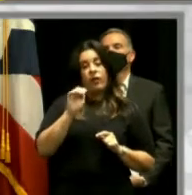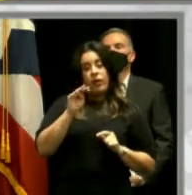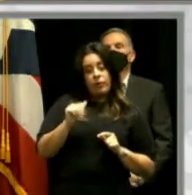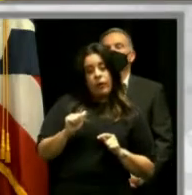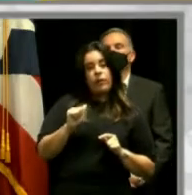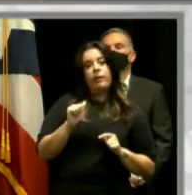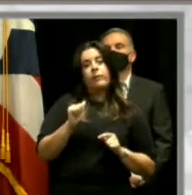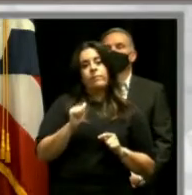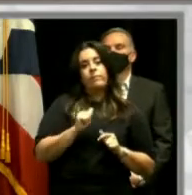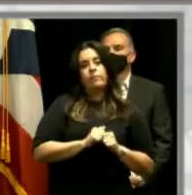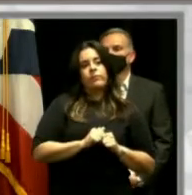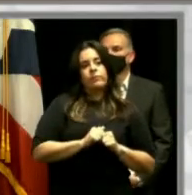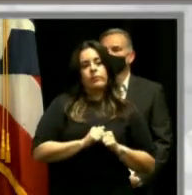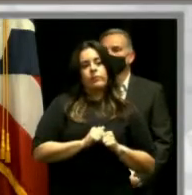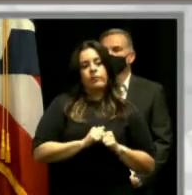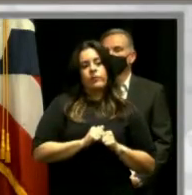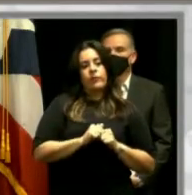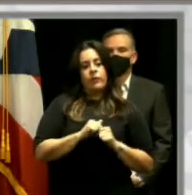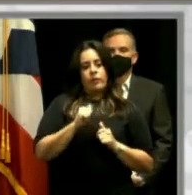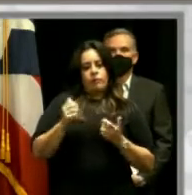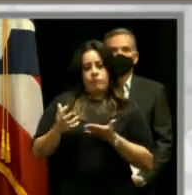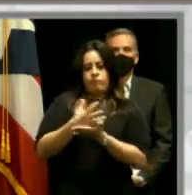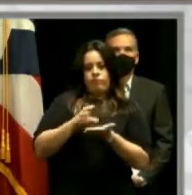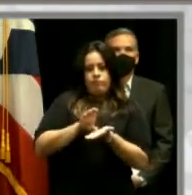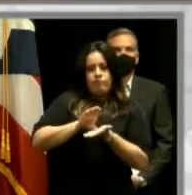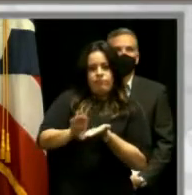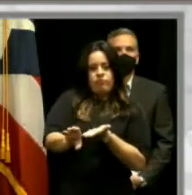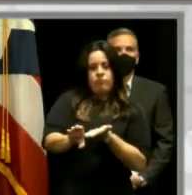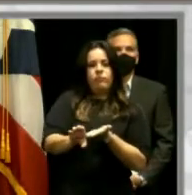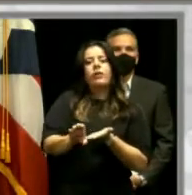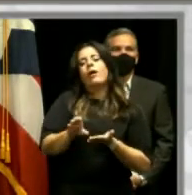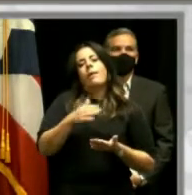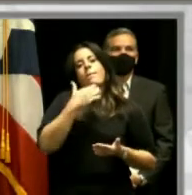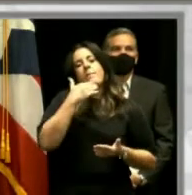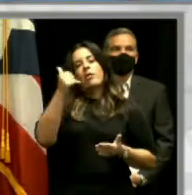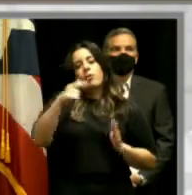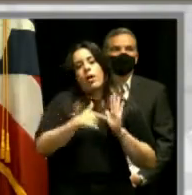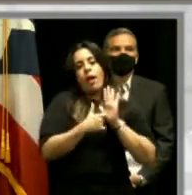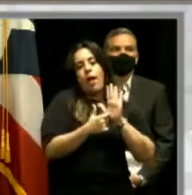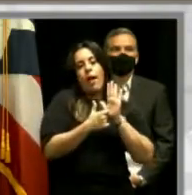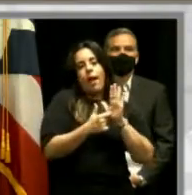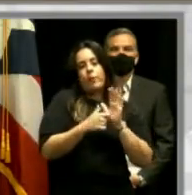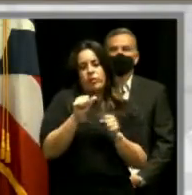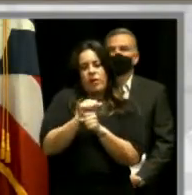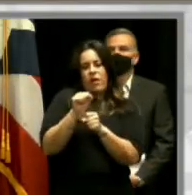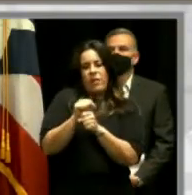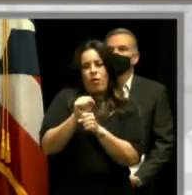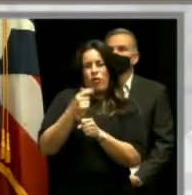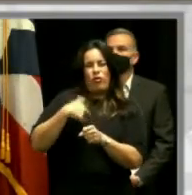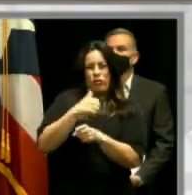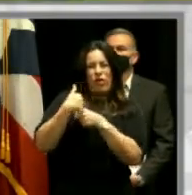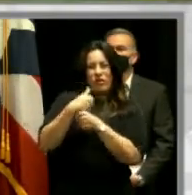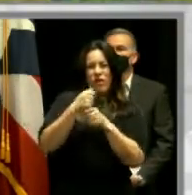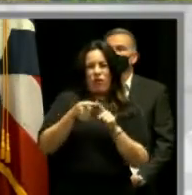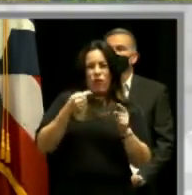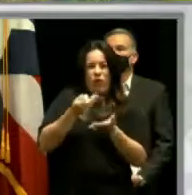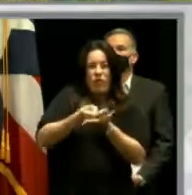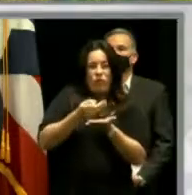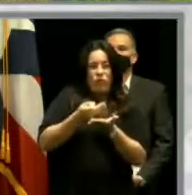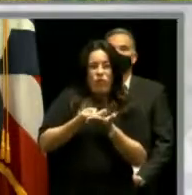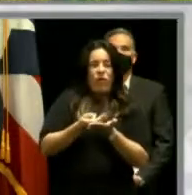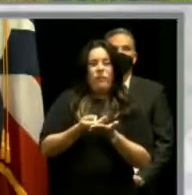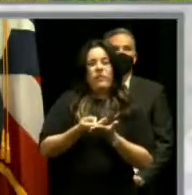esta cantidad de fondos, es el mejor ejemplo del trabajo que se puede hacer con fondos federales y fondos